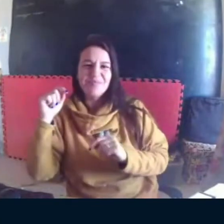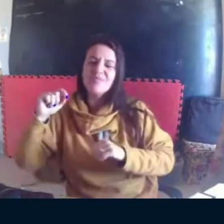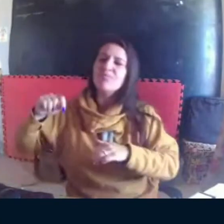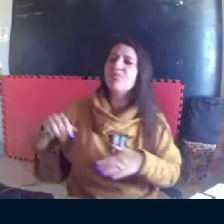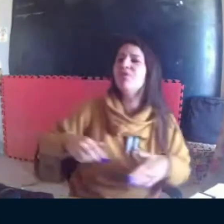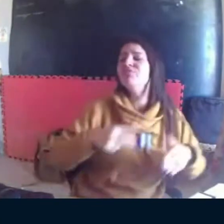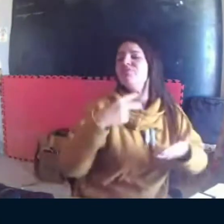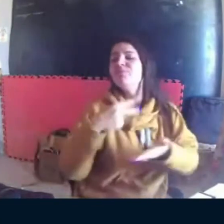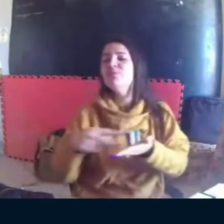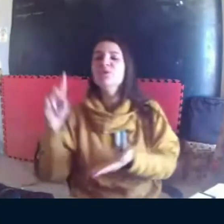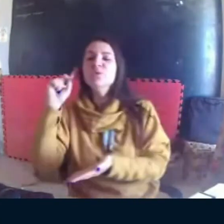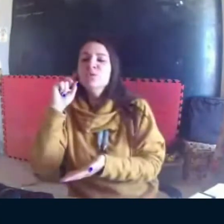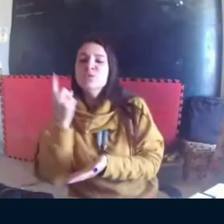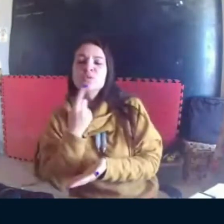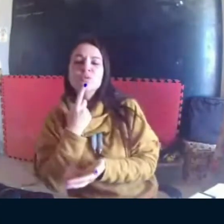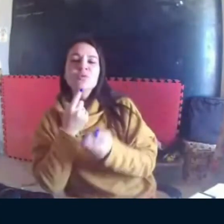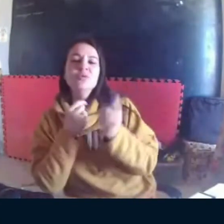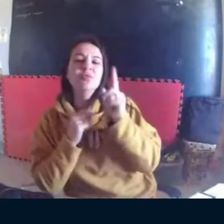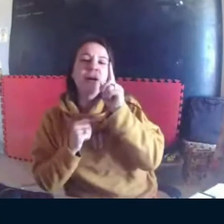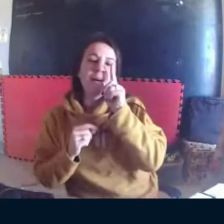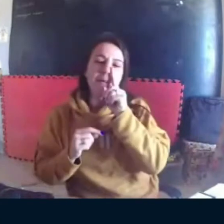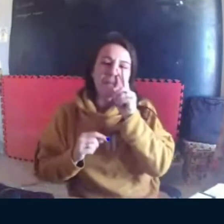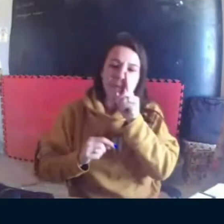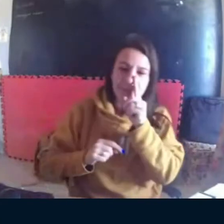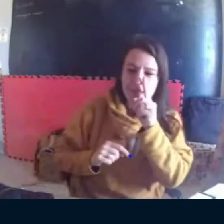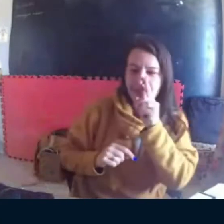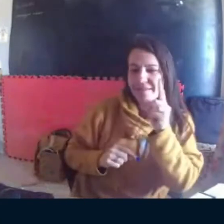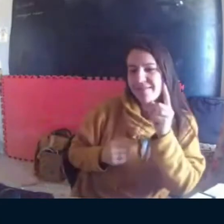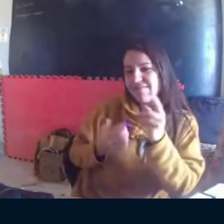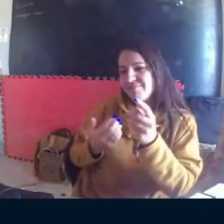algo bem temático, né? Algo bem